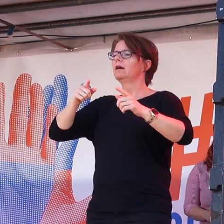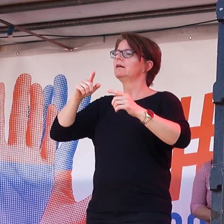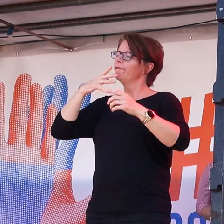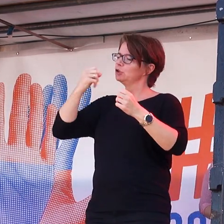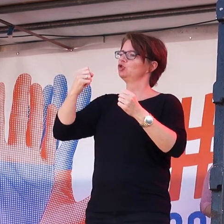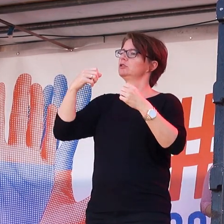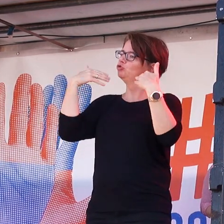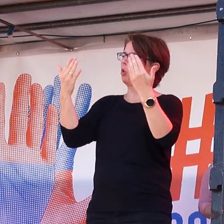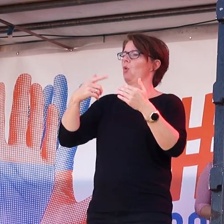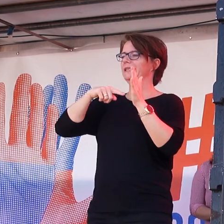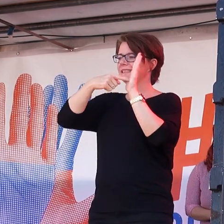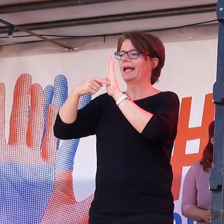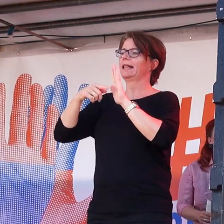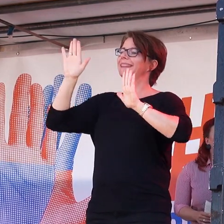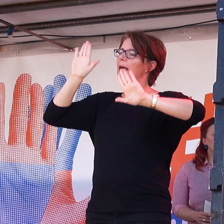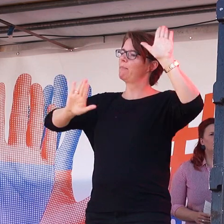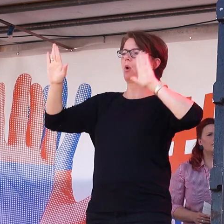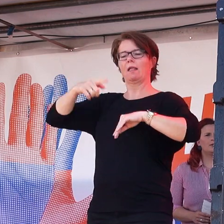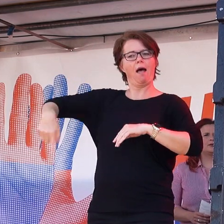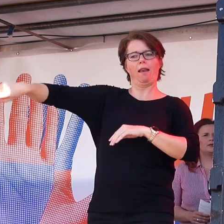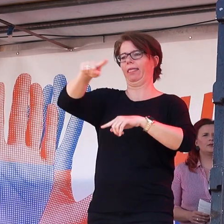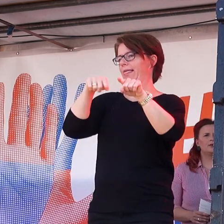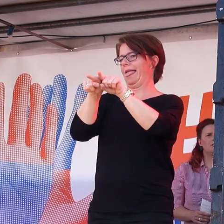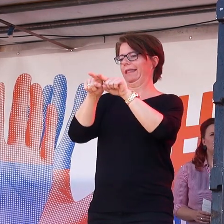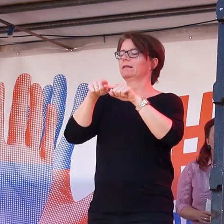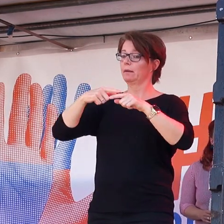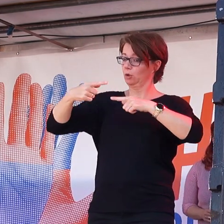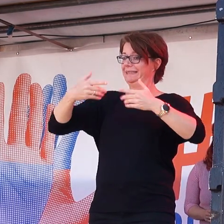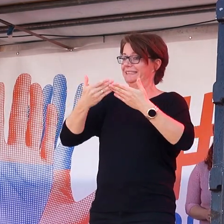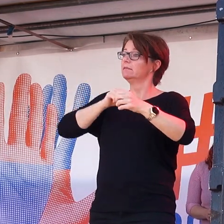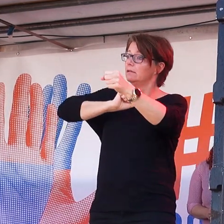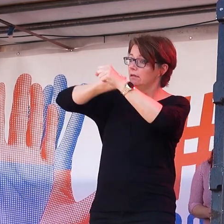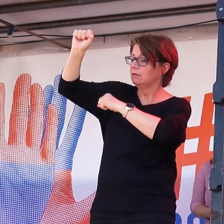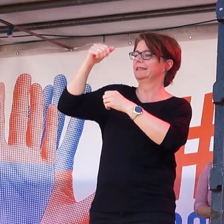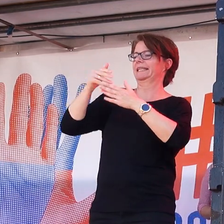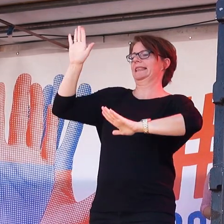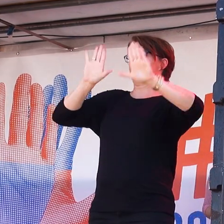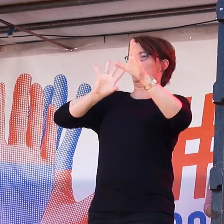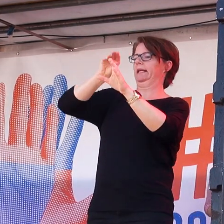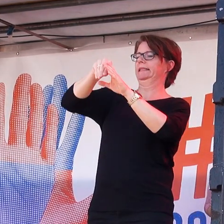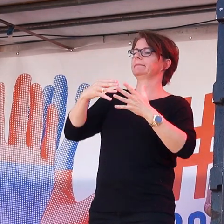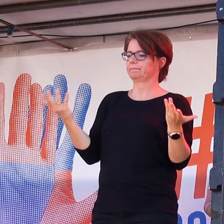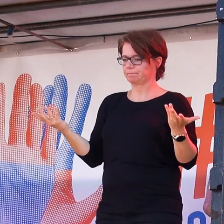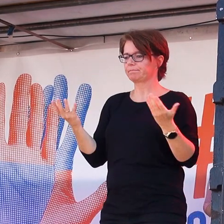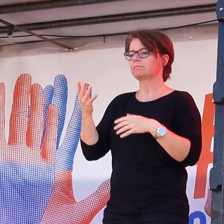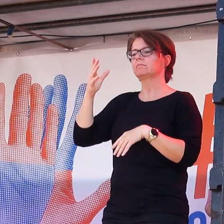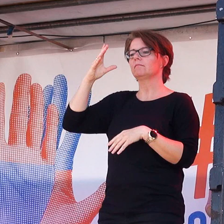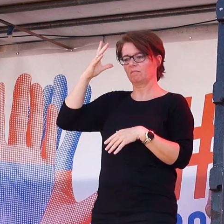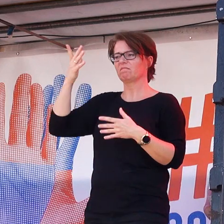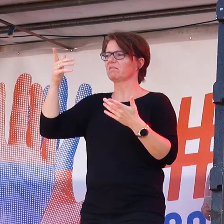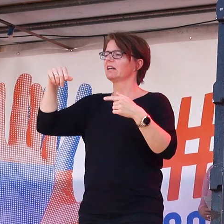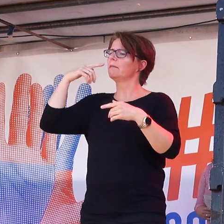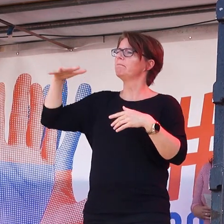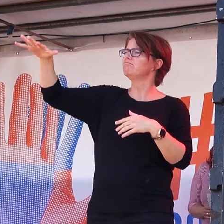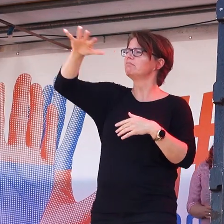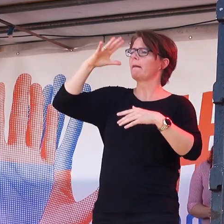Weltweit erleben wir die Selbstermächtigung von Autokraten, die unsere Freiheit und den Frieden gefährden. Wir erleben die Wiederkehr